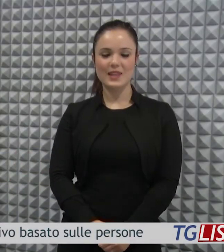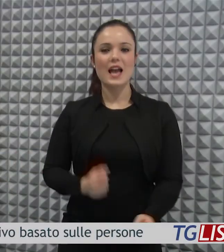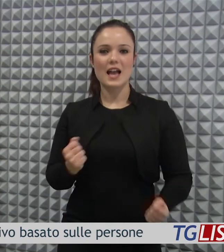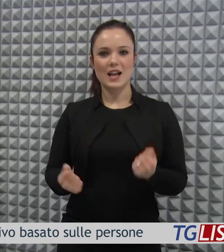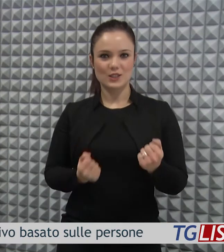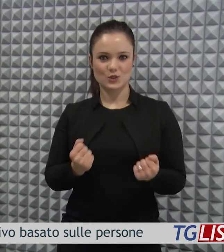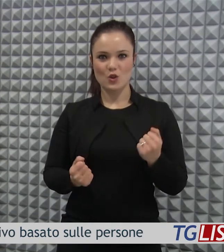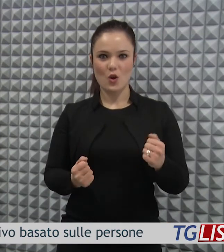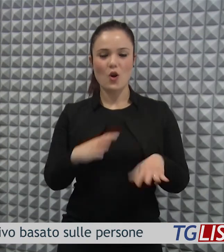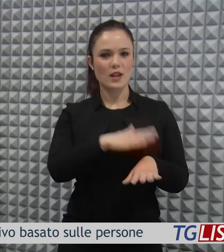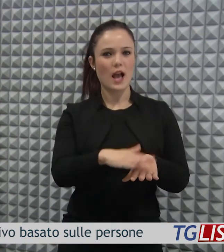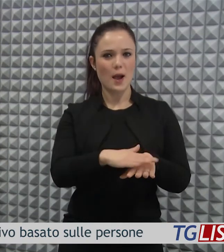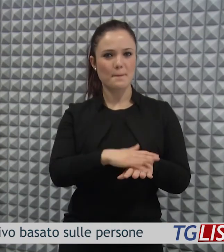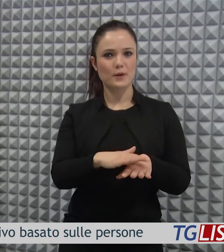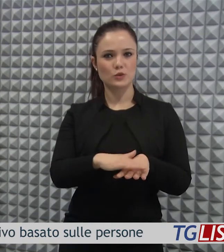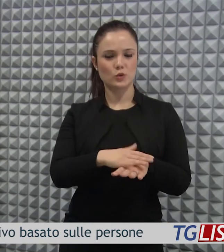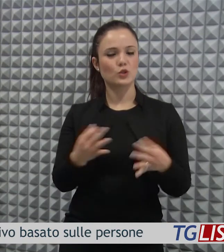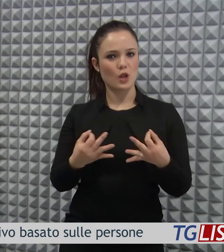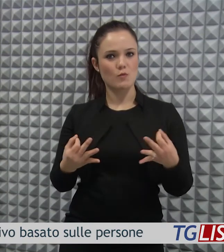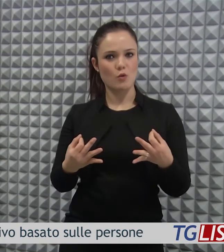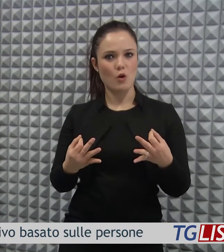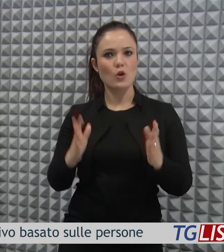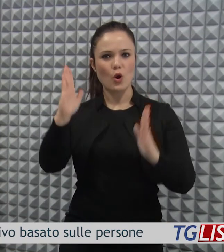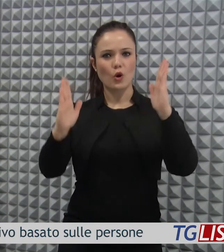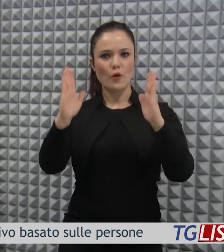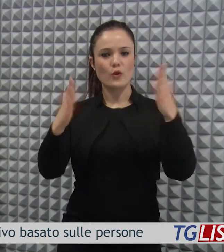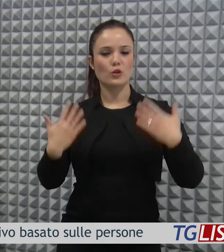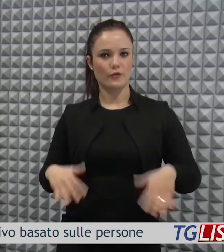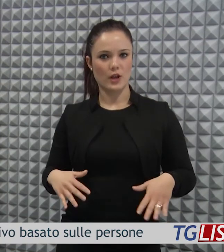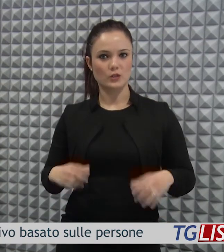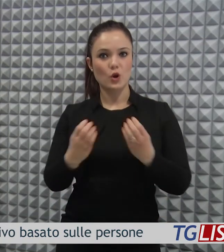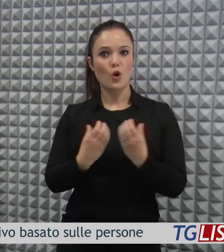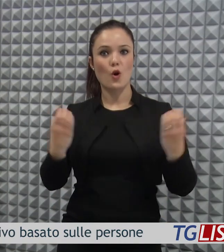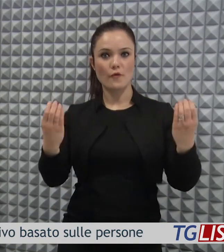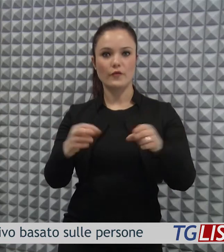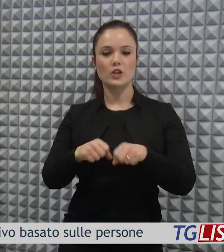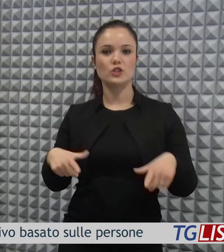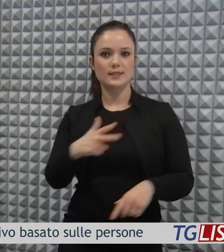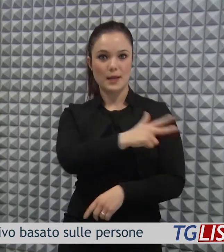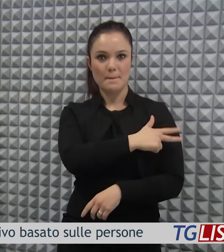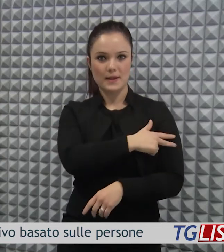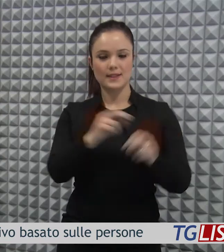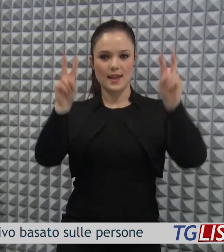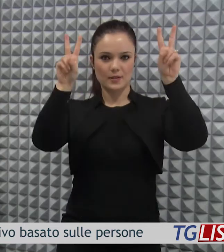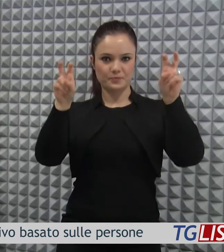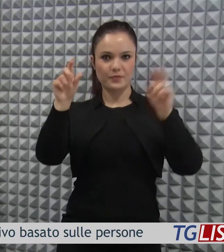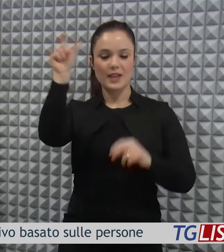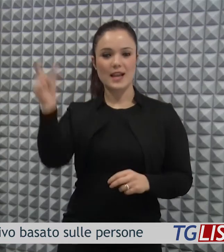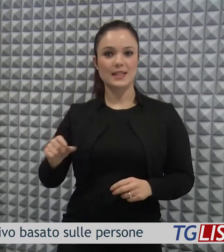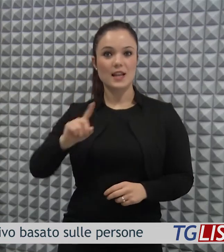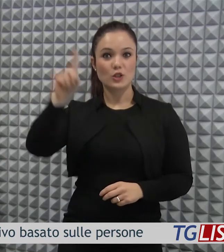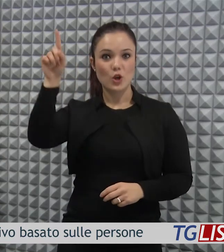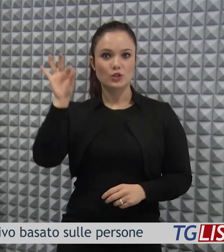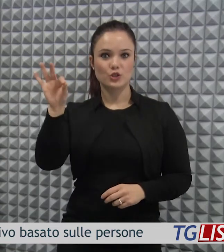Azioni e buone prassi sono state messe a confronto in un convegno a Matera, sul tema